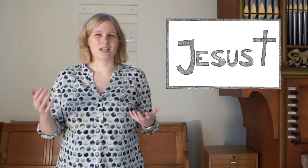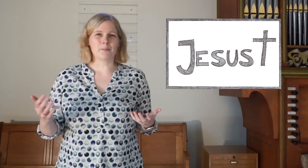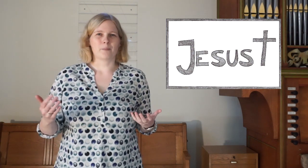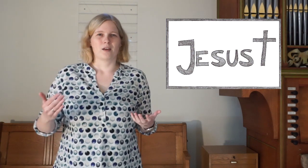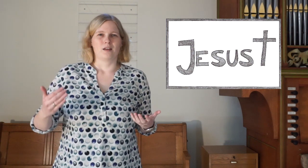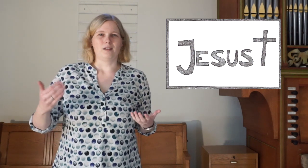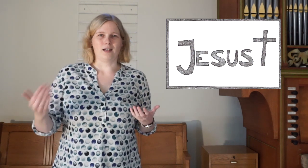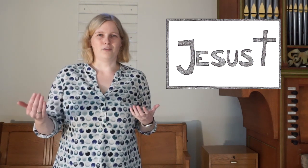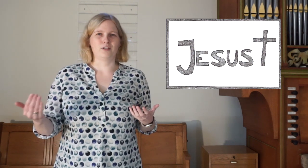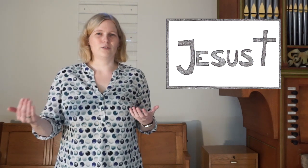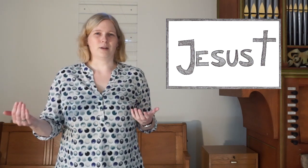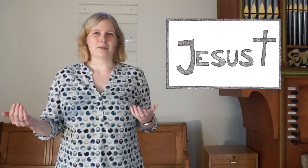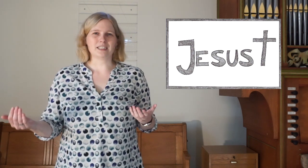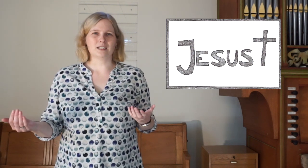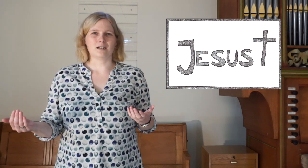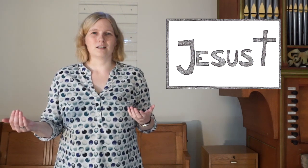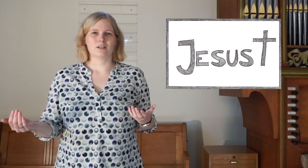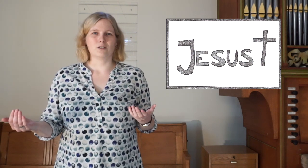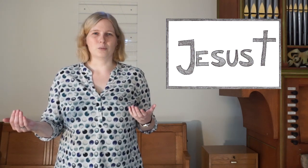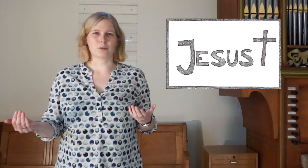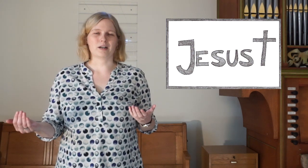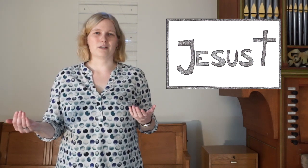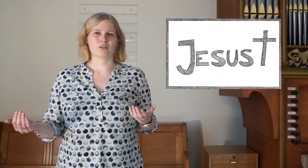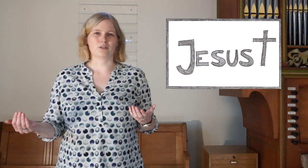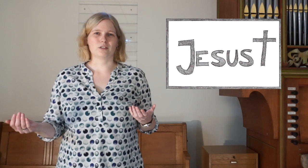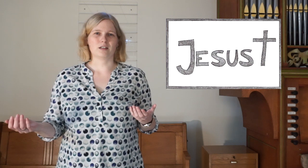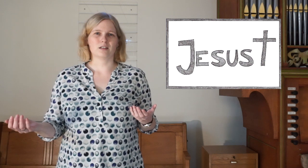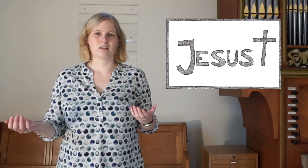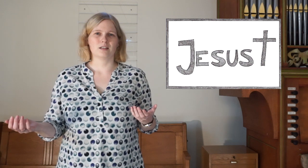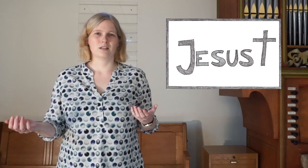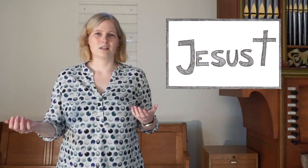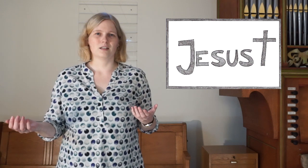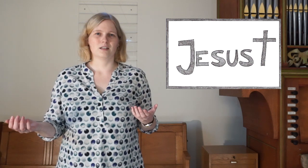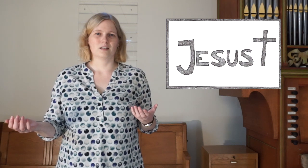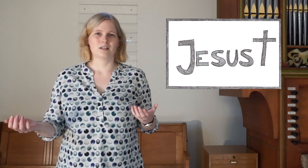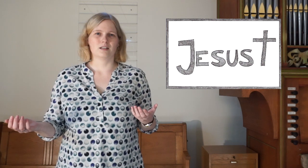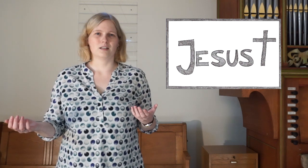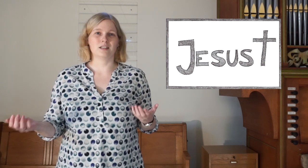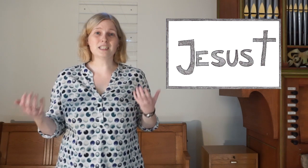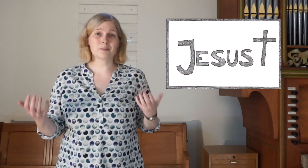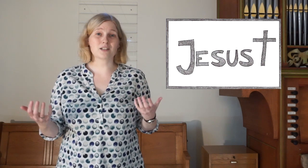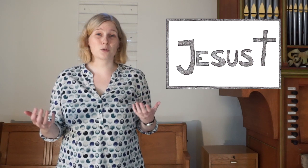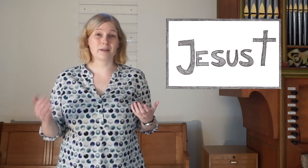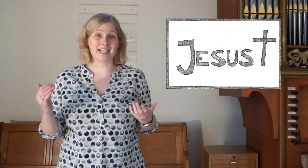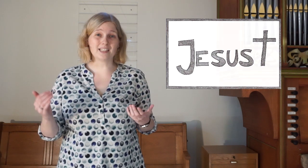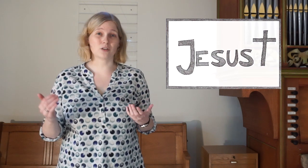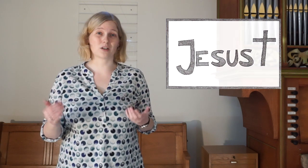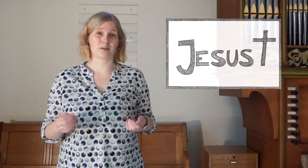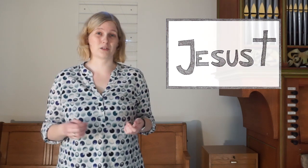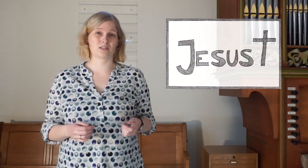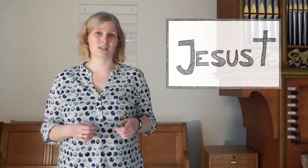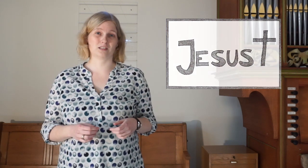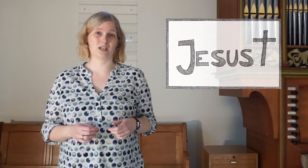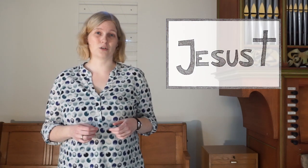dem, der da wie ein Verbrecher umgebracht worden war. Nicht mal zur Beerdigung haben sie sich getraut.